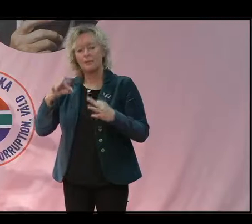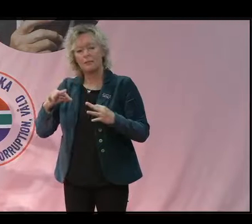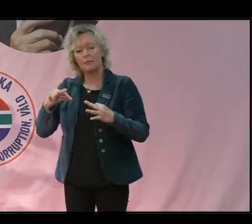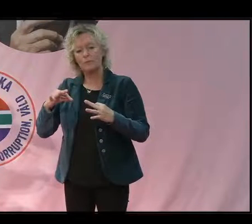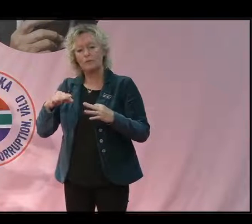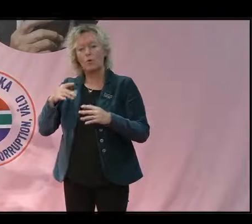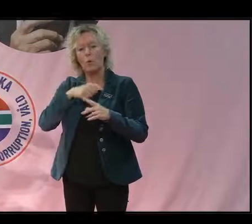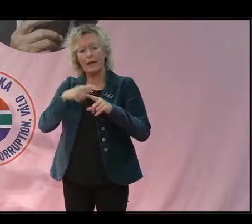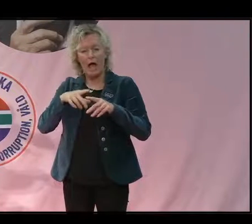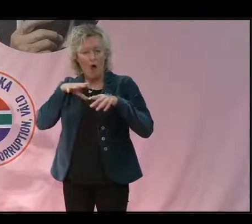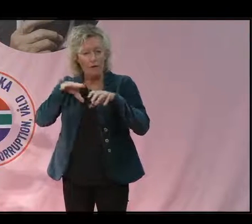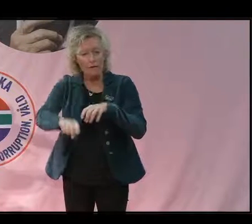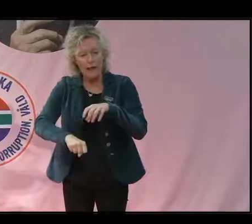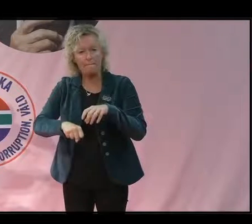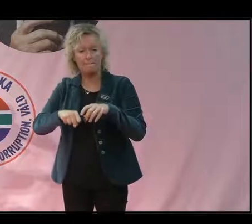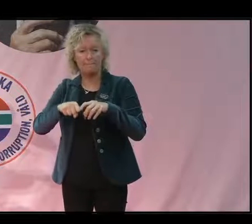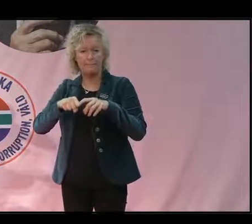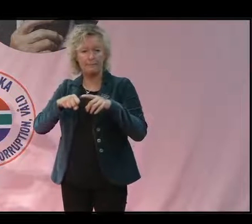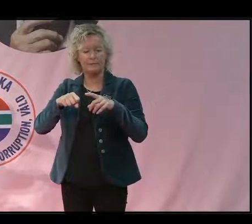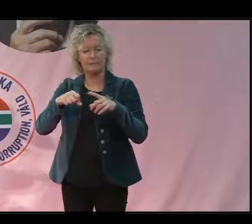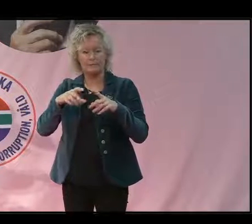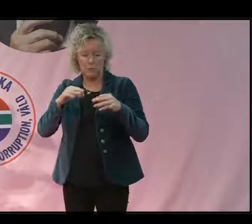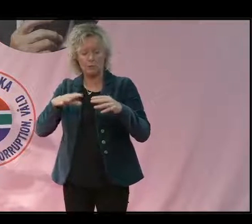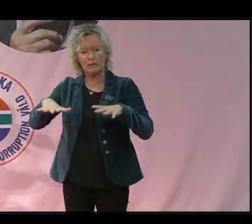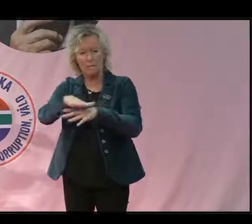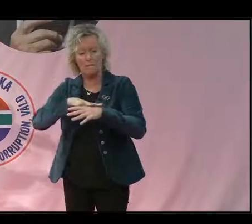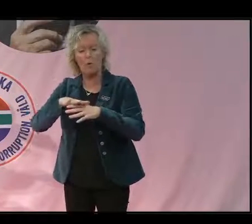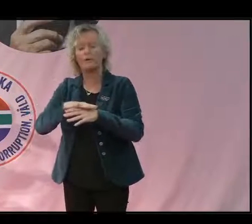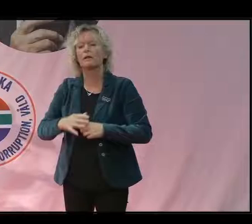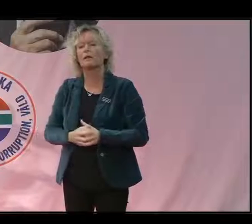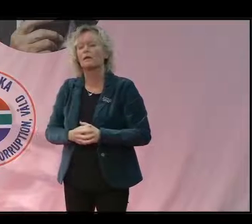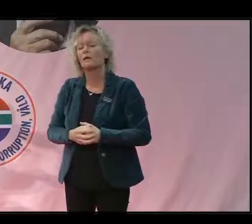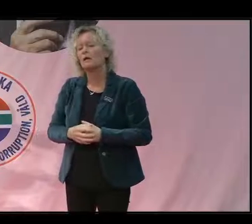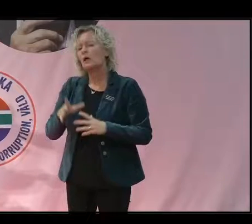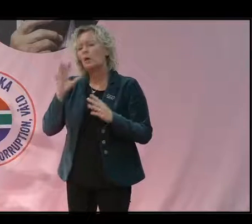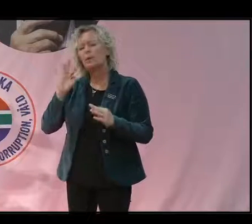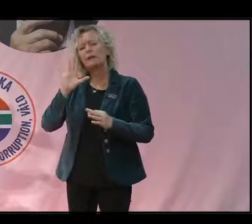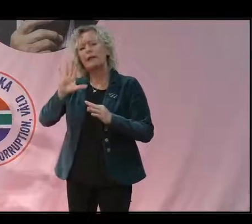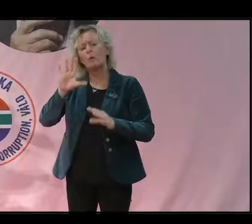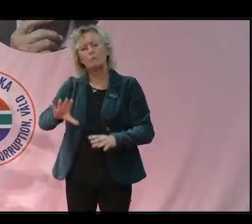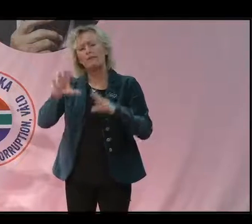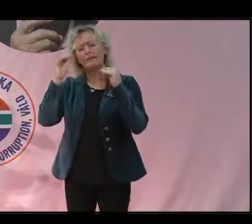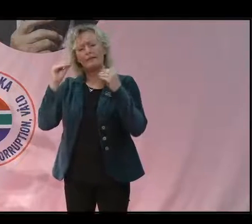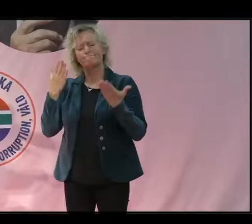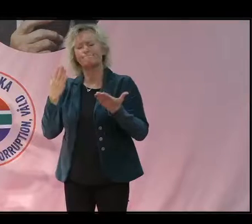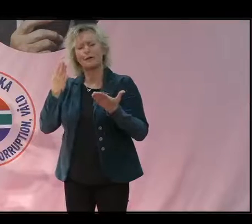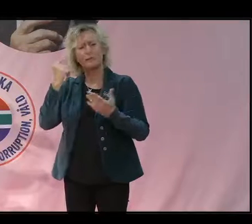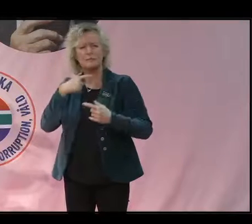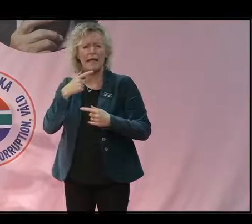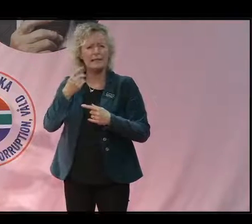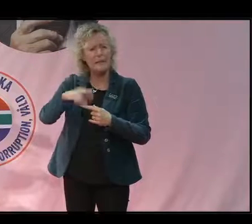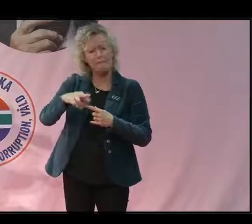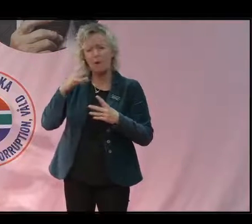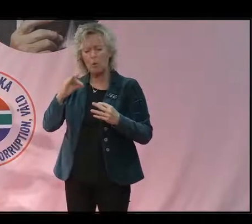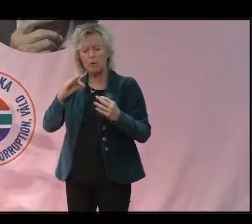Och övergreppen mot dessa grupper ökar. Hur ser du? Vad har du sett för exempel på hur människorna i